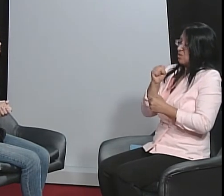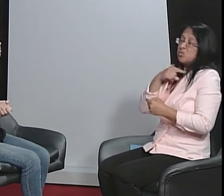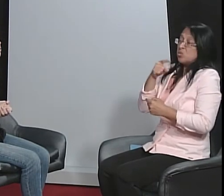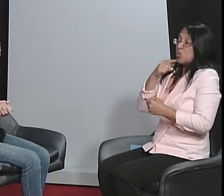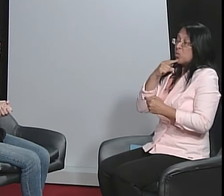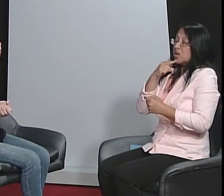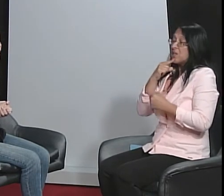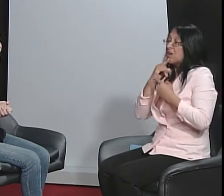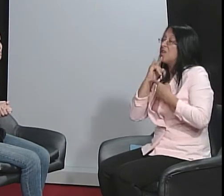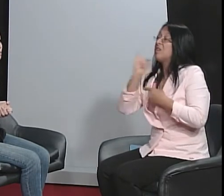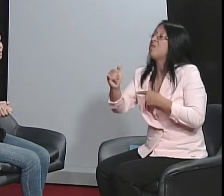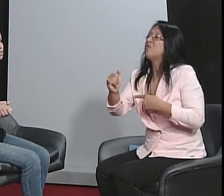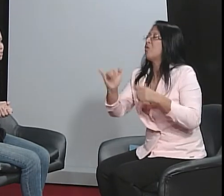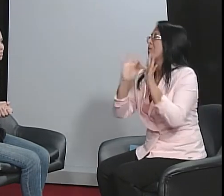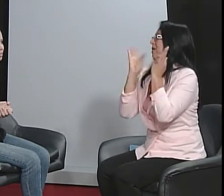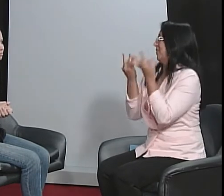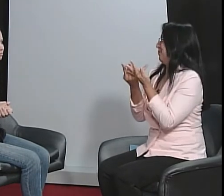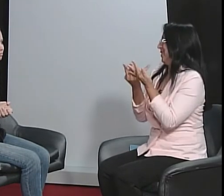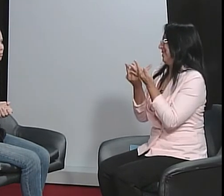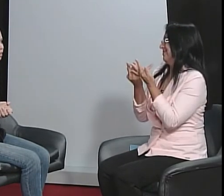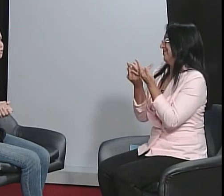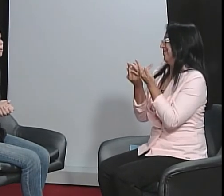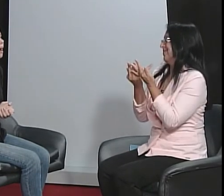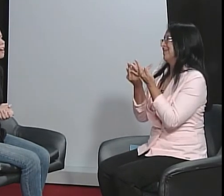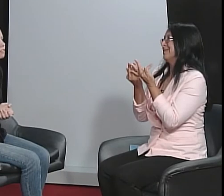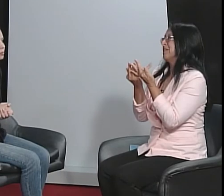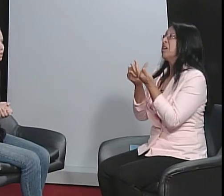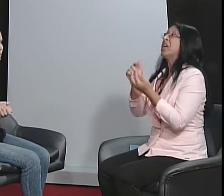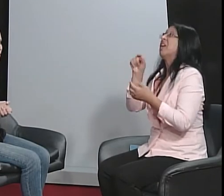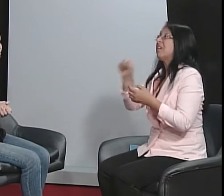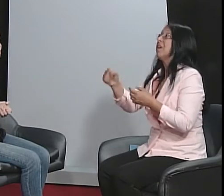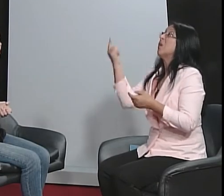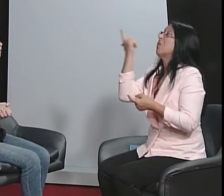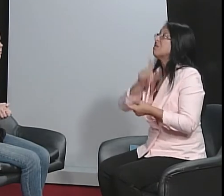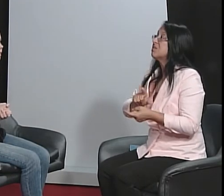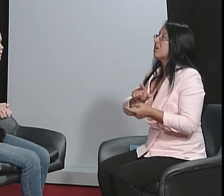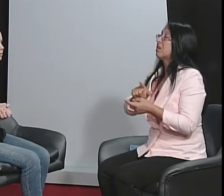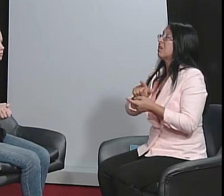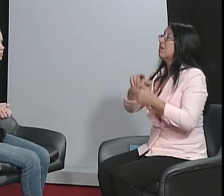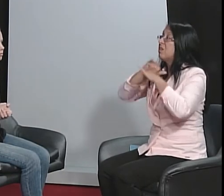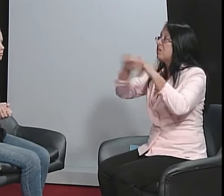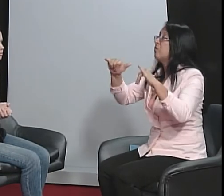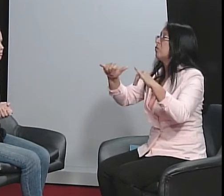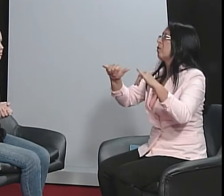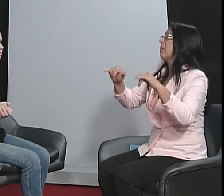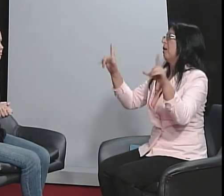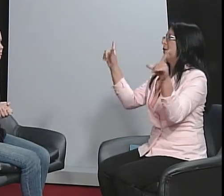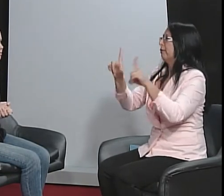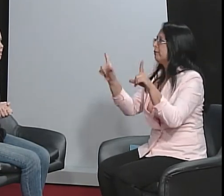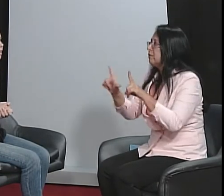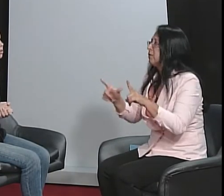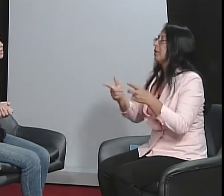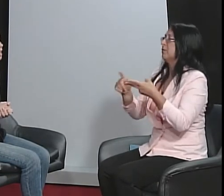Só o CAS não adianta para informar a família, para avisar a família. Quem consegue